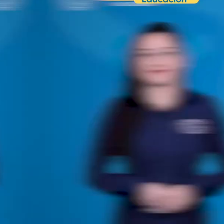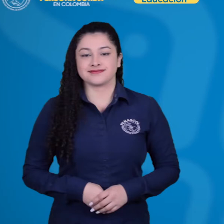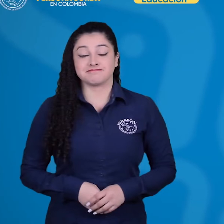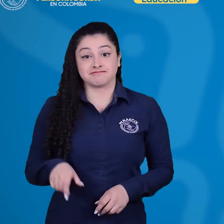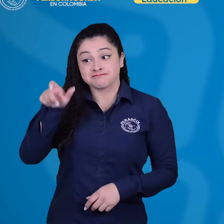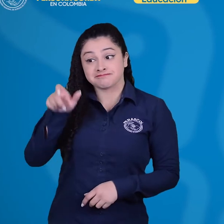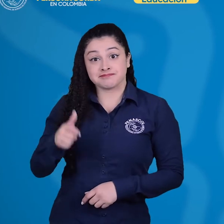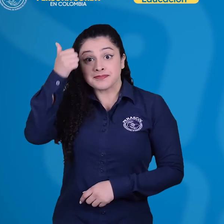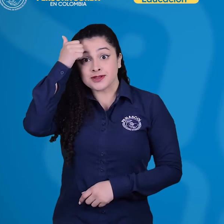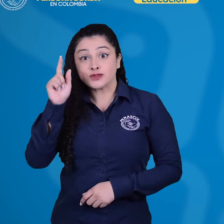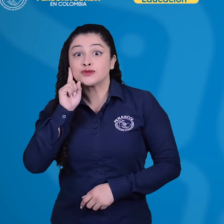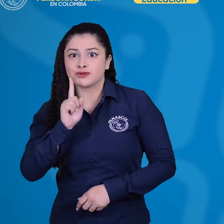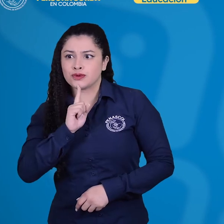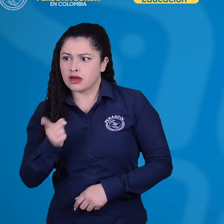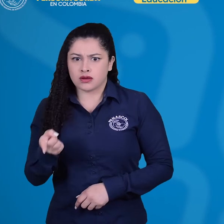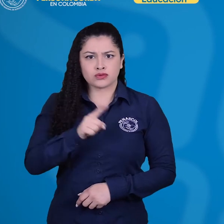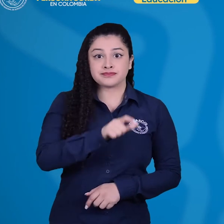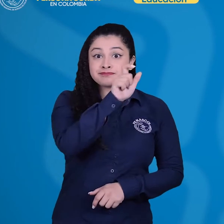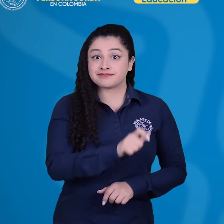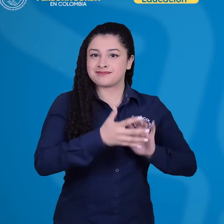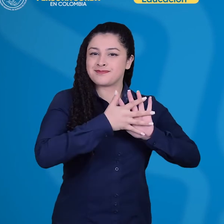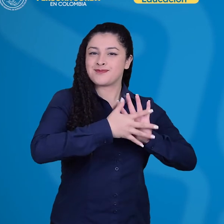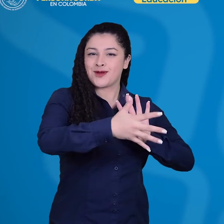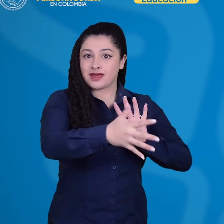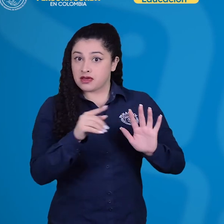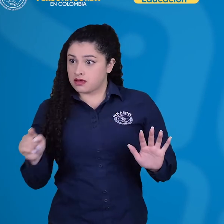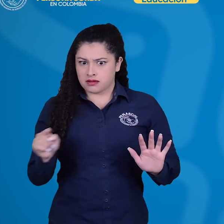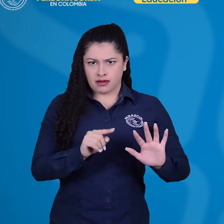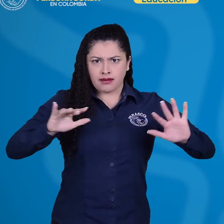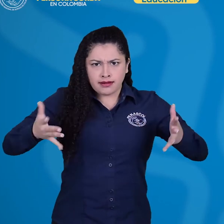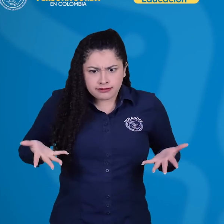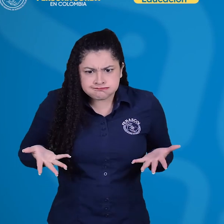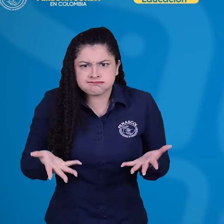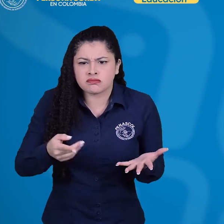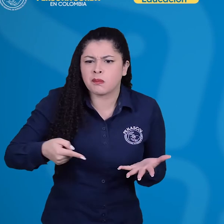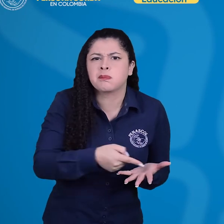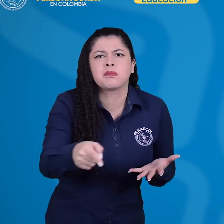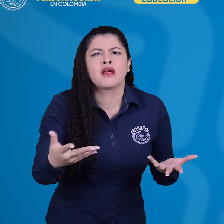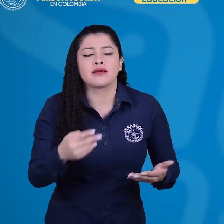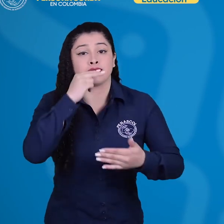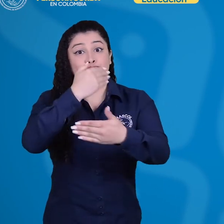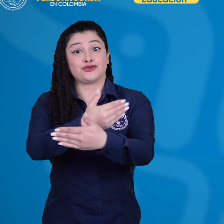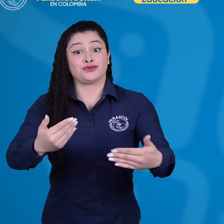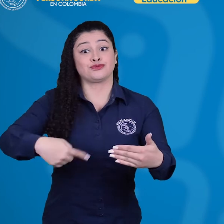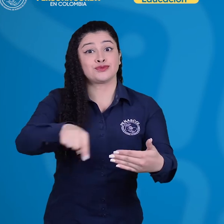El docente sordo, junto con el modelo lingüístico, promueven la construcción y el